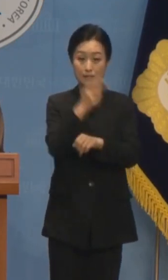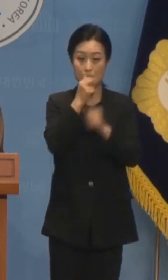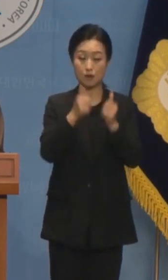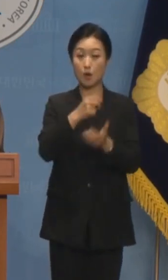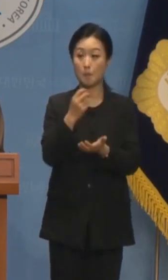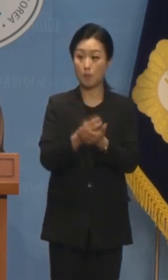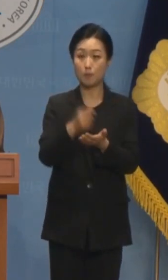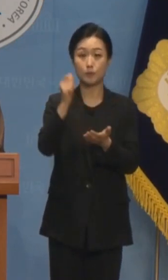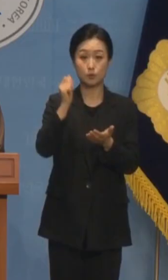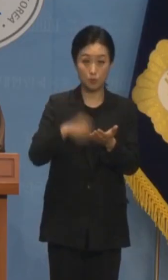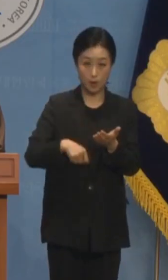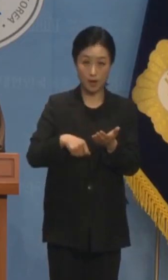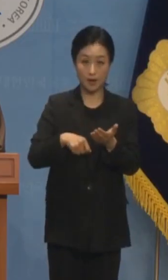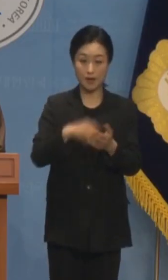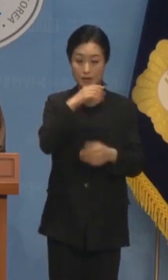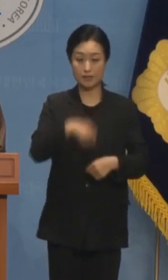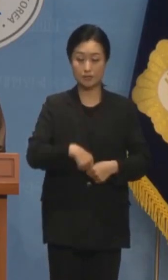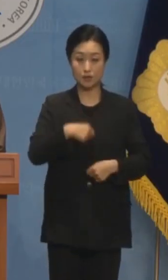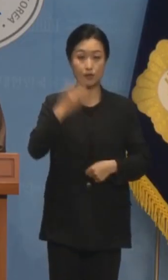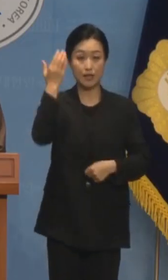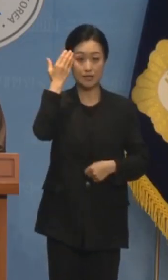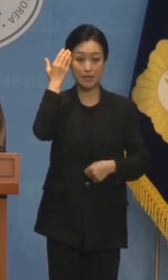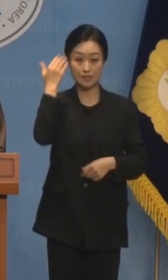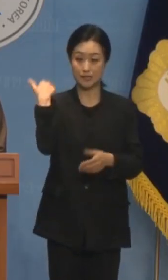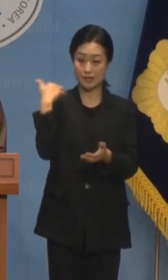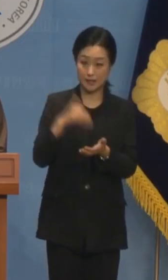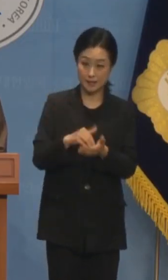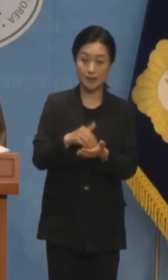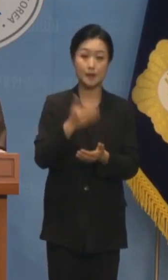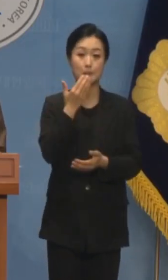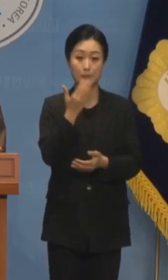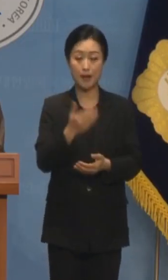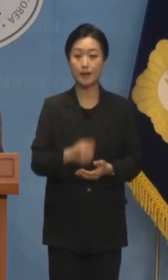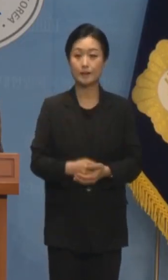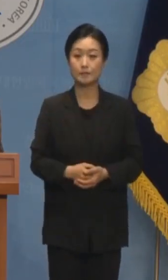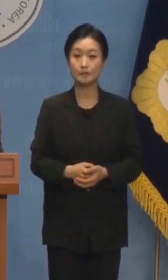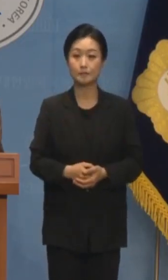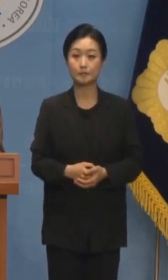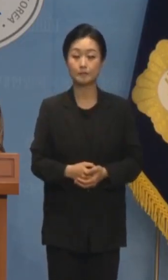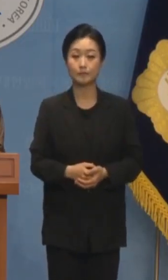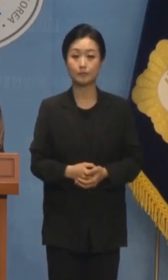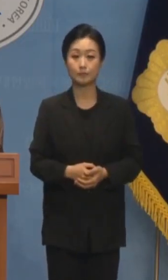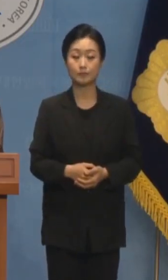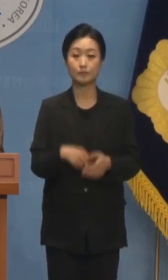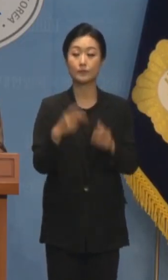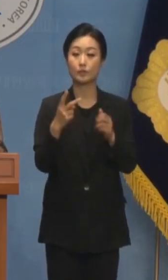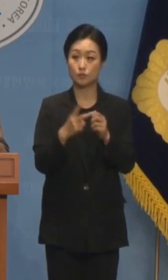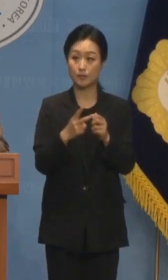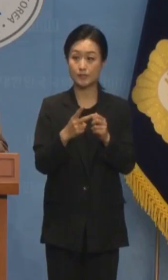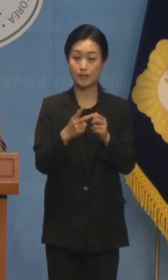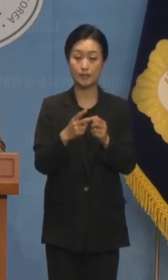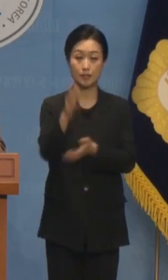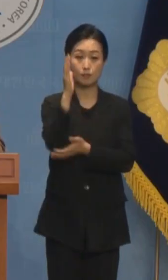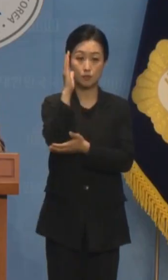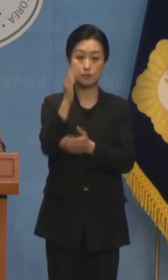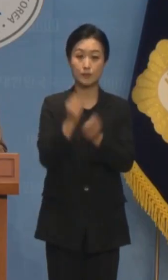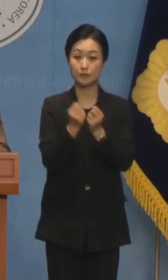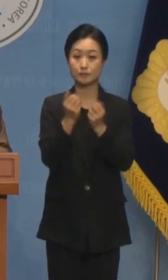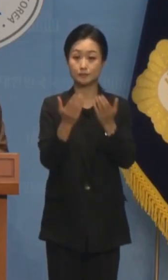통과시켜 정의와 상식을 되돌리겠습니다 두 번째 브리핑 하겠습니다